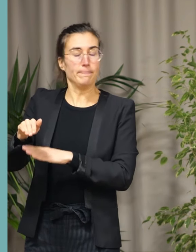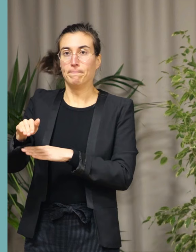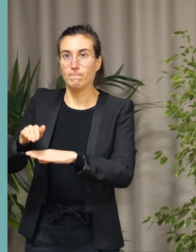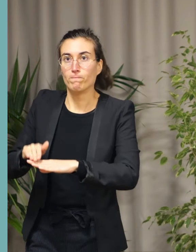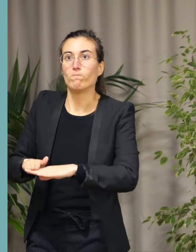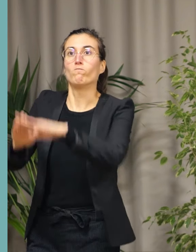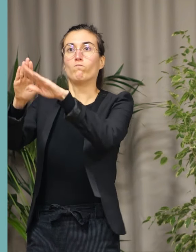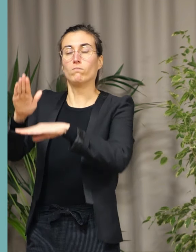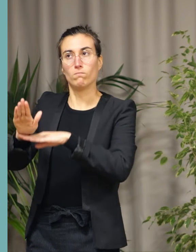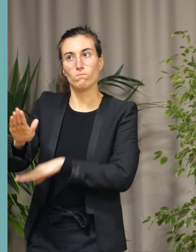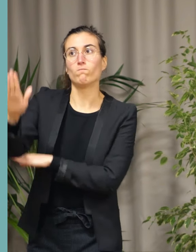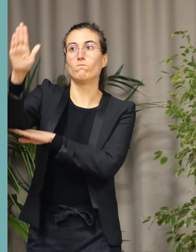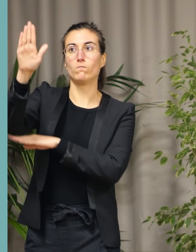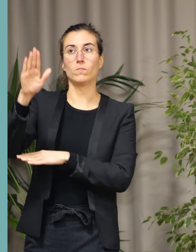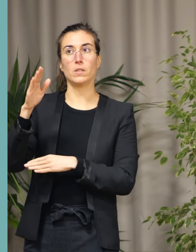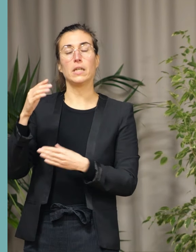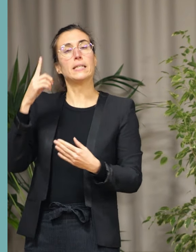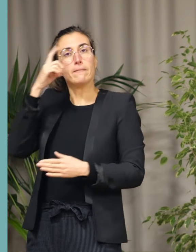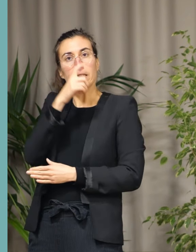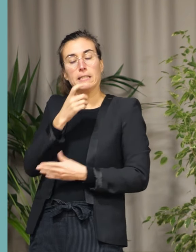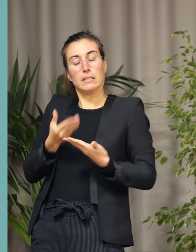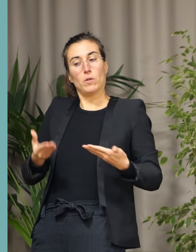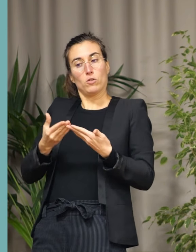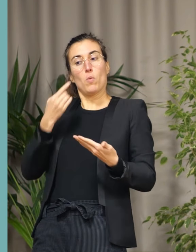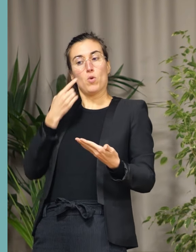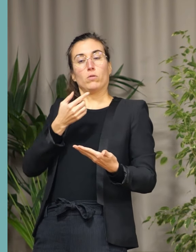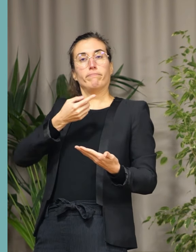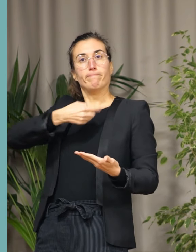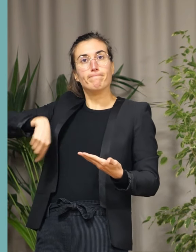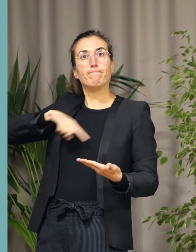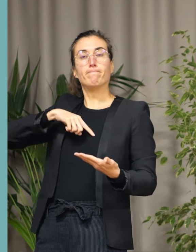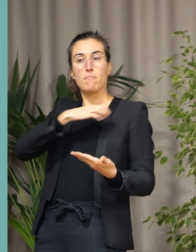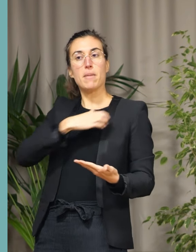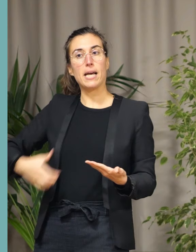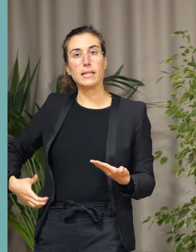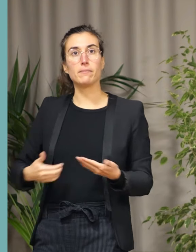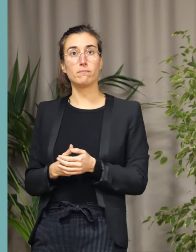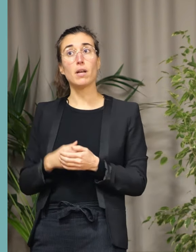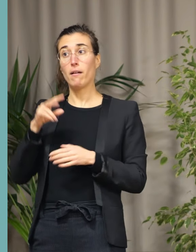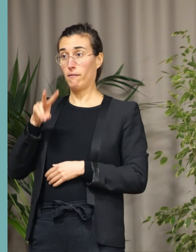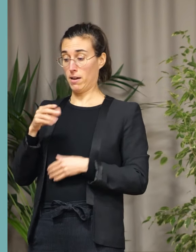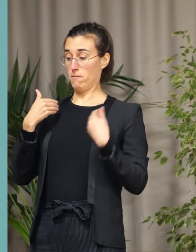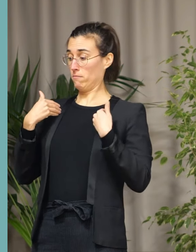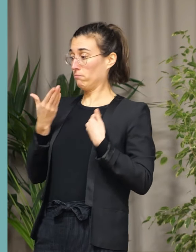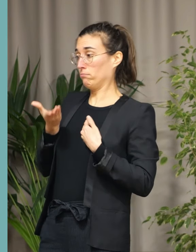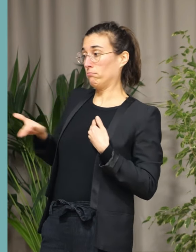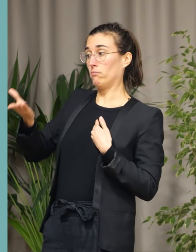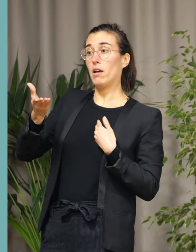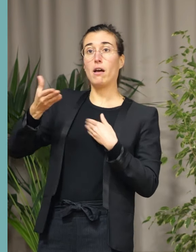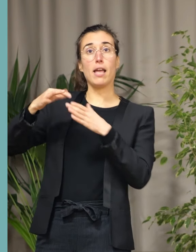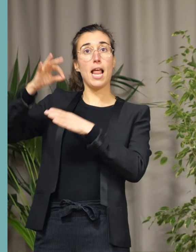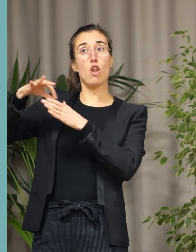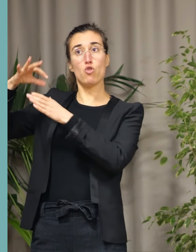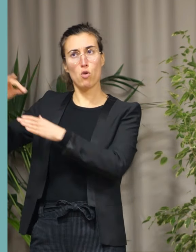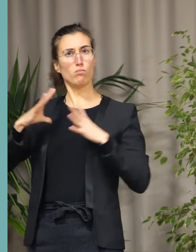difficile pour les collectivités. nous élus sommes volontaristes, nous ne baisserons pas les bras